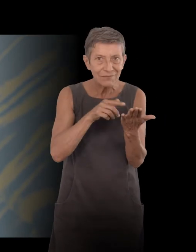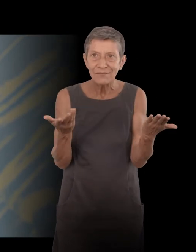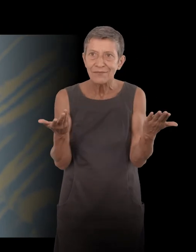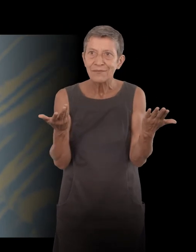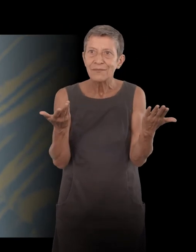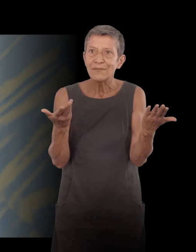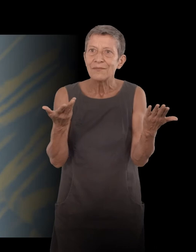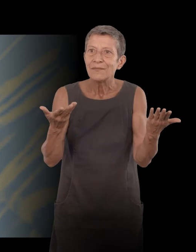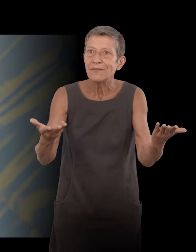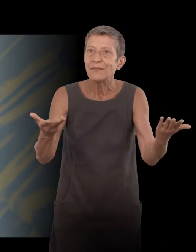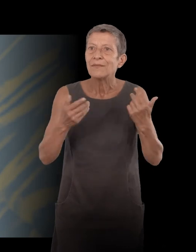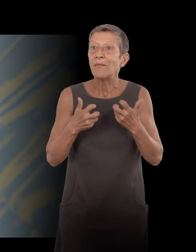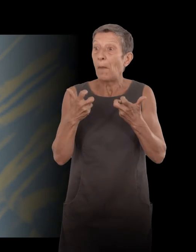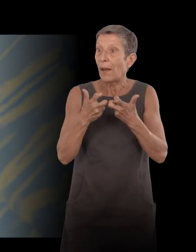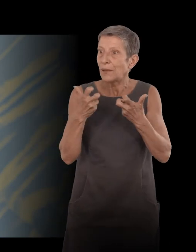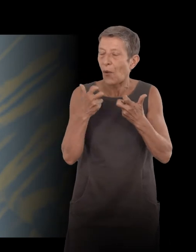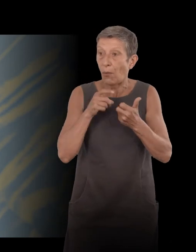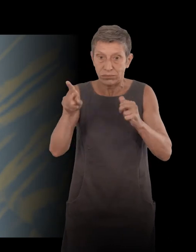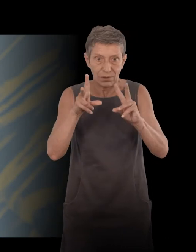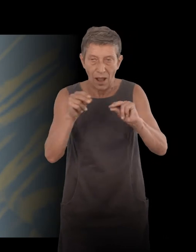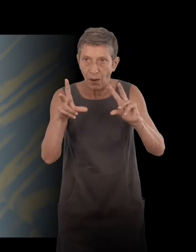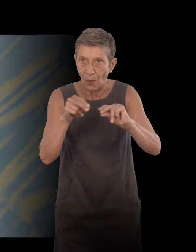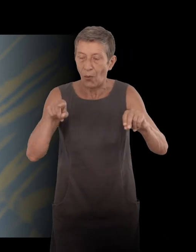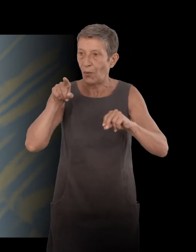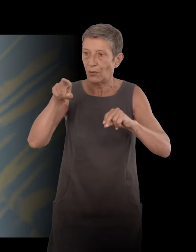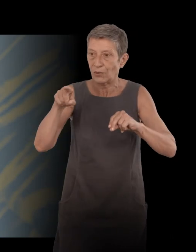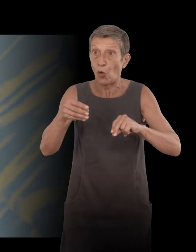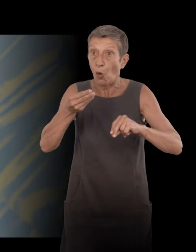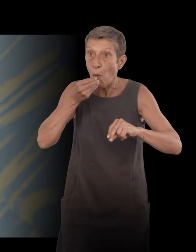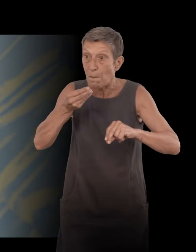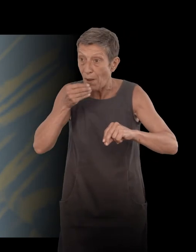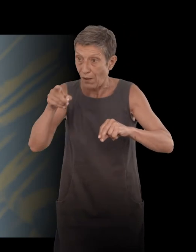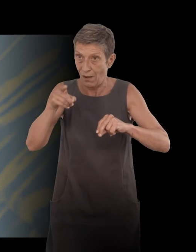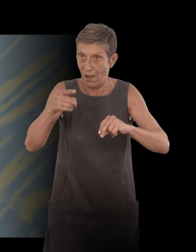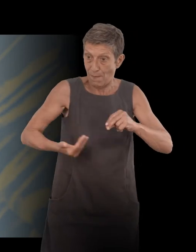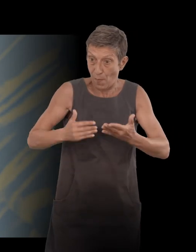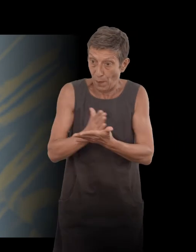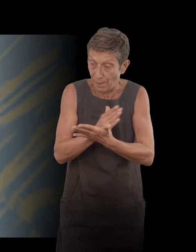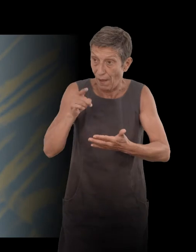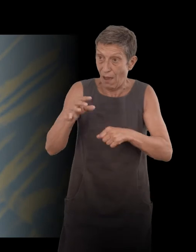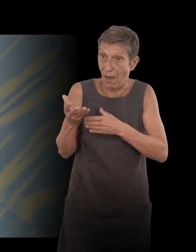Il disait qu'il amenait sa gamelle que sa mère lui faisait pour manger le lendemain au boulot. Ma mère me faisait des gamelles quand j